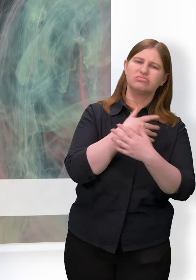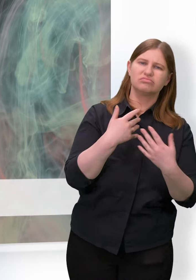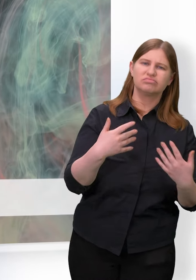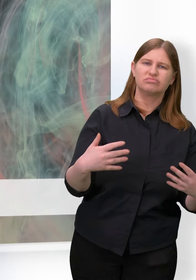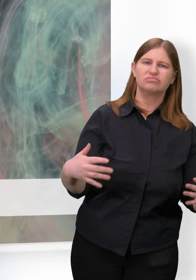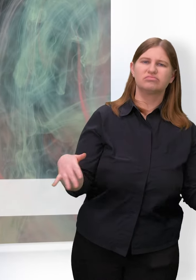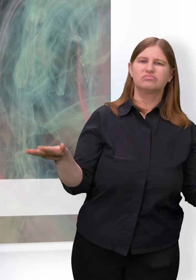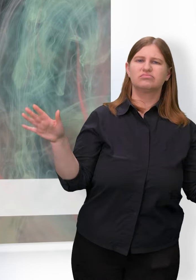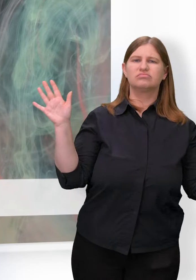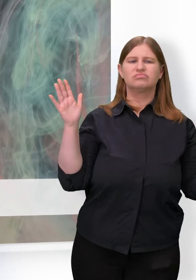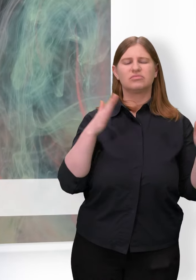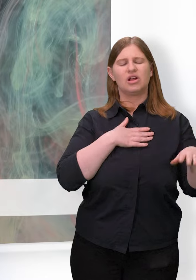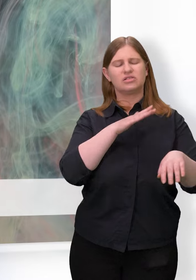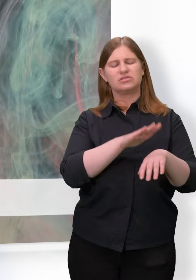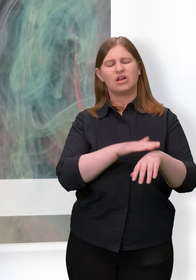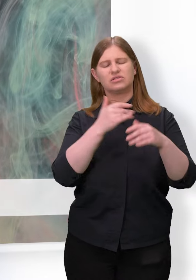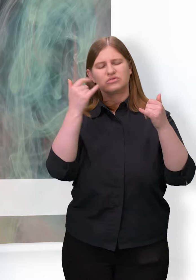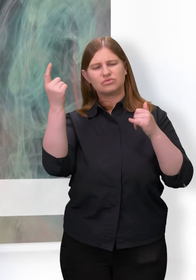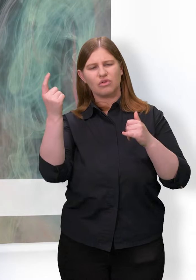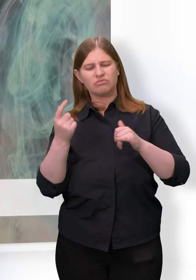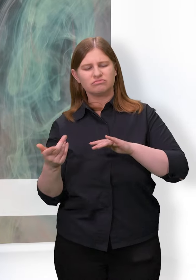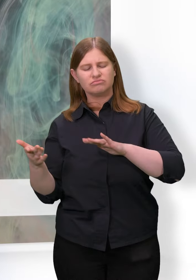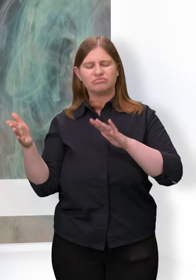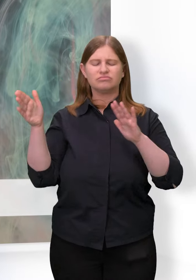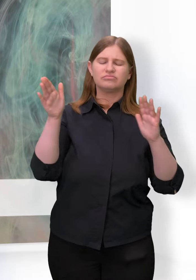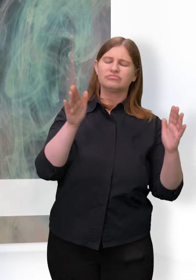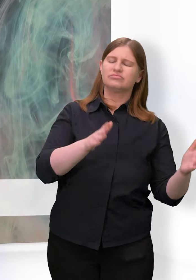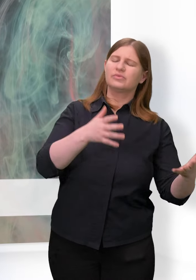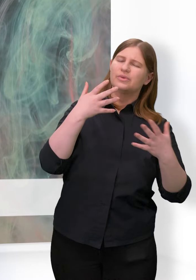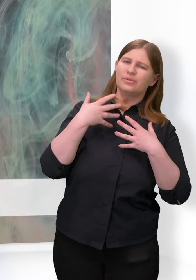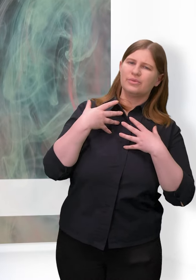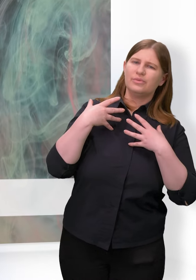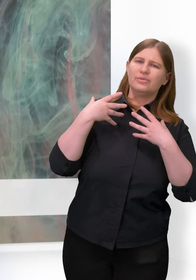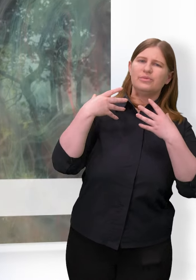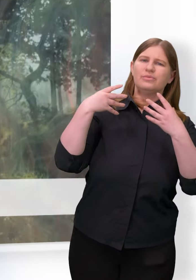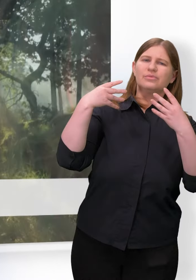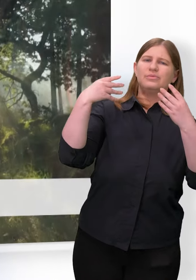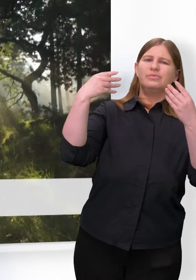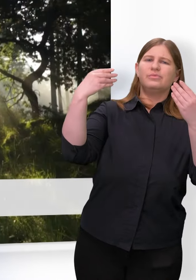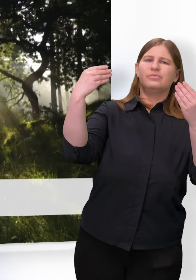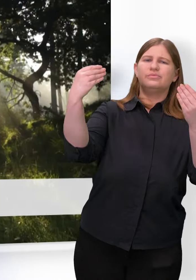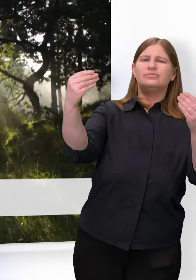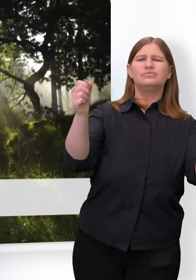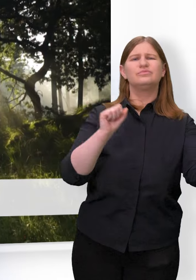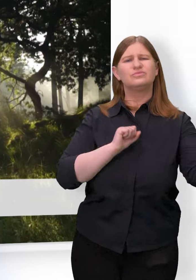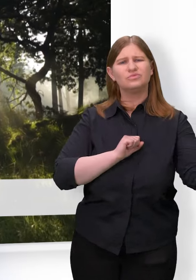wenn meine Zeit dann gekommen ist, wird meine